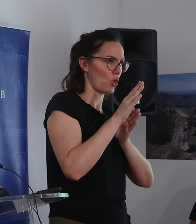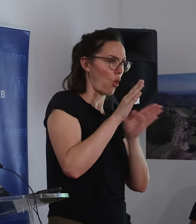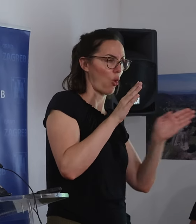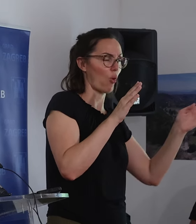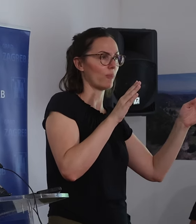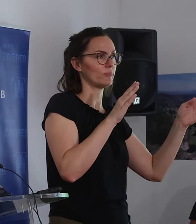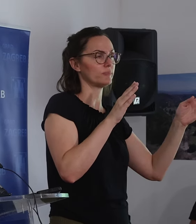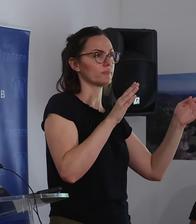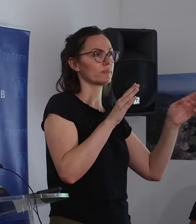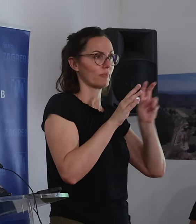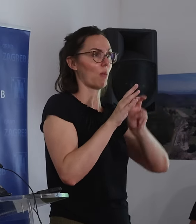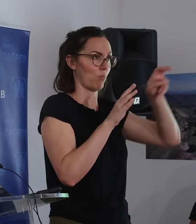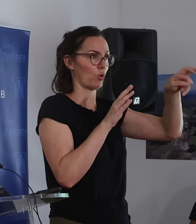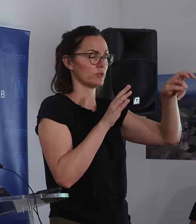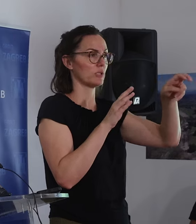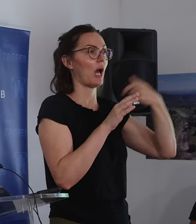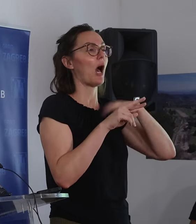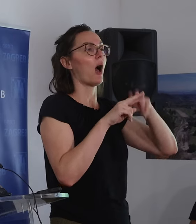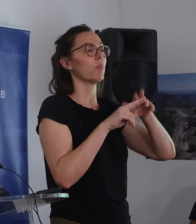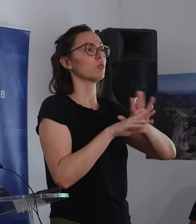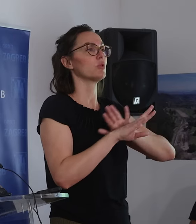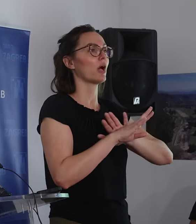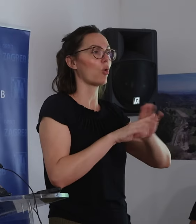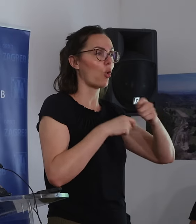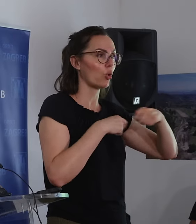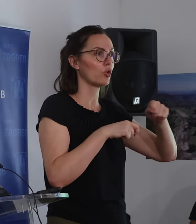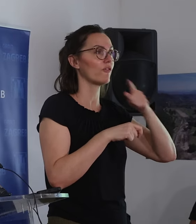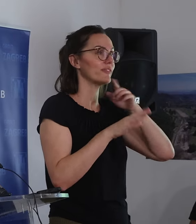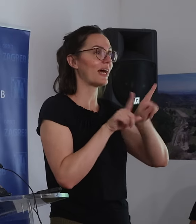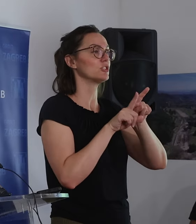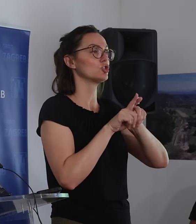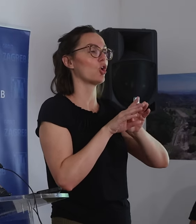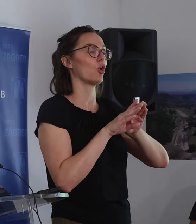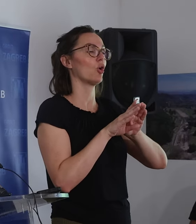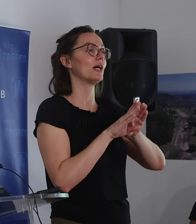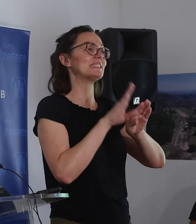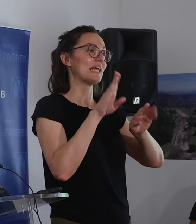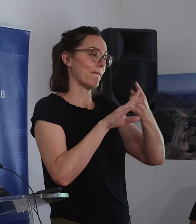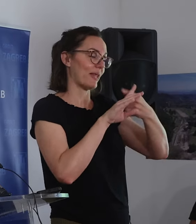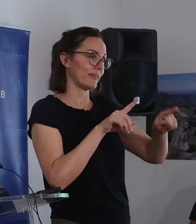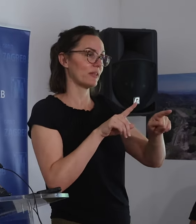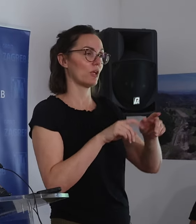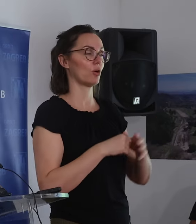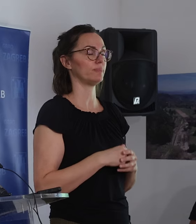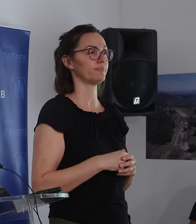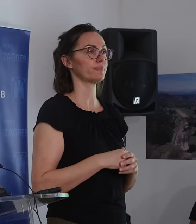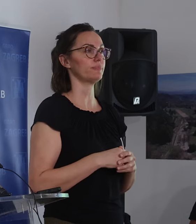sjećam, Jadanskog mosta, a završe ovaj dio sanacije na zapadnom dijelu. U tome je stvar da